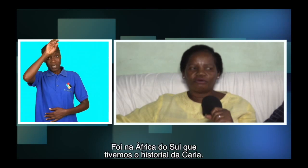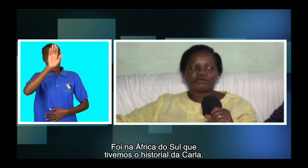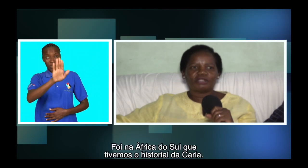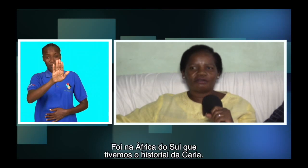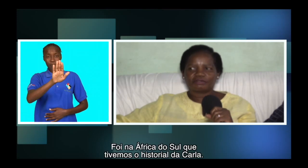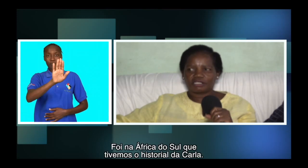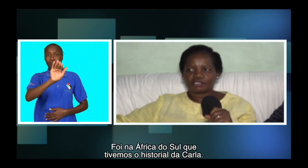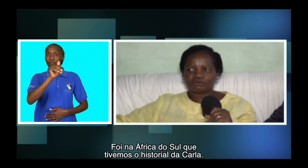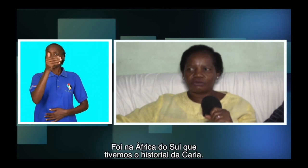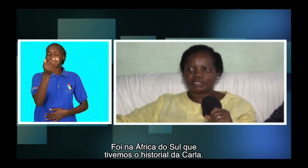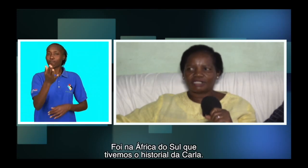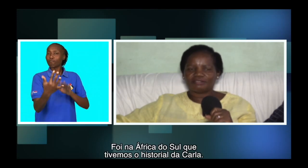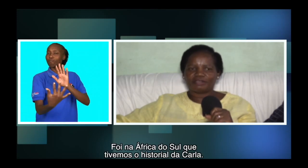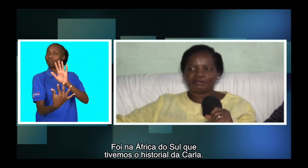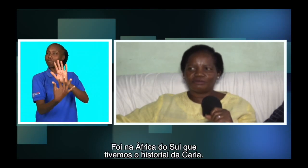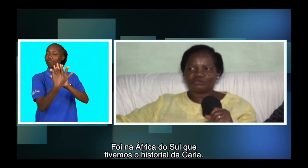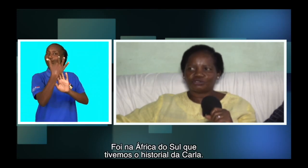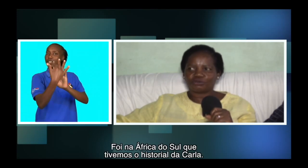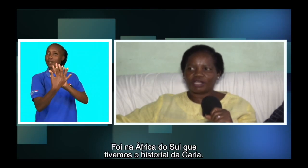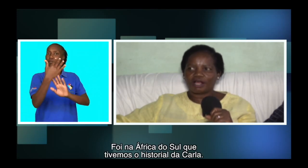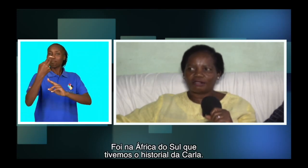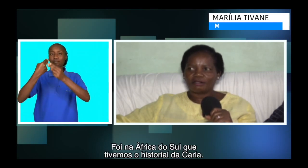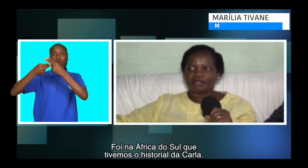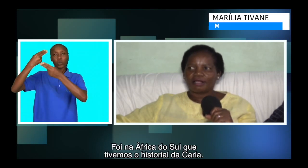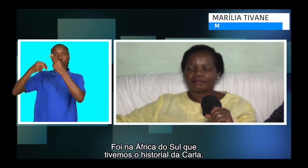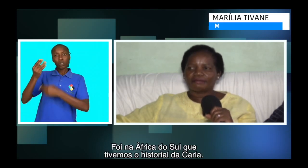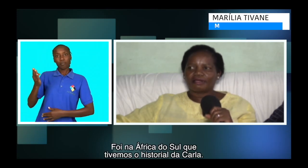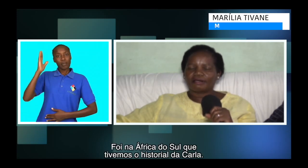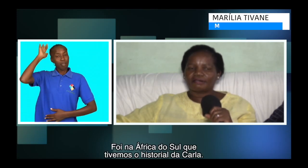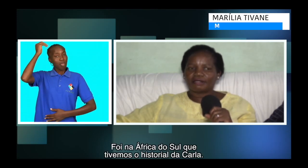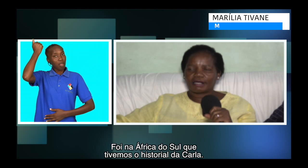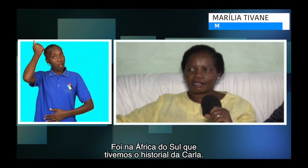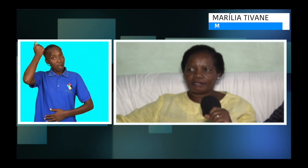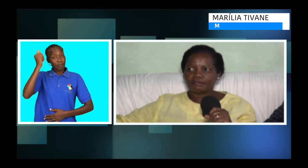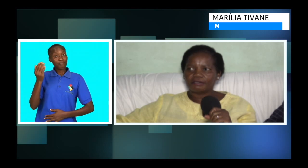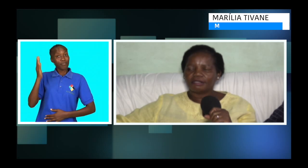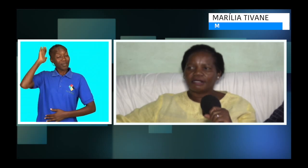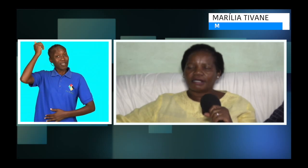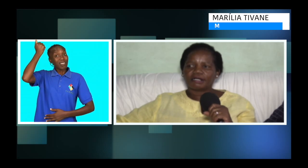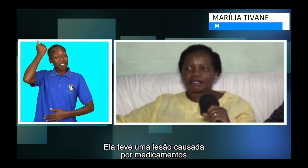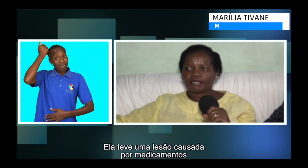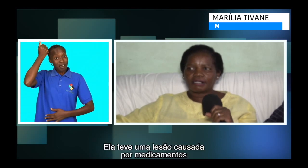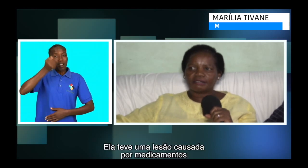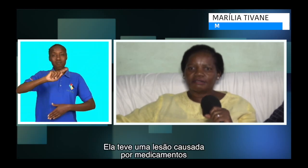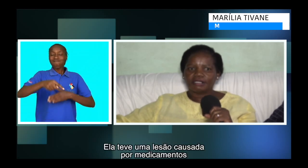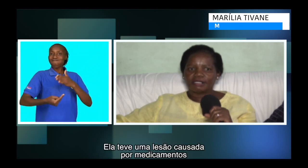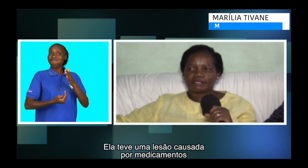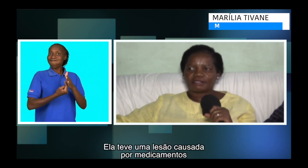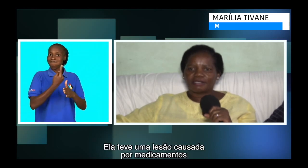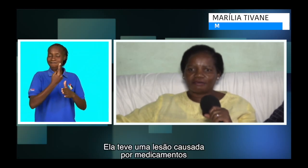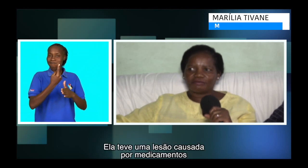Foi na África do Sul que tivemos o historial da Carla. A Carla